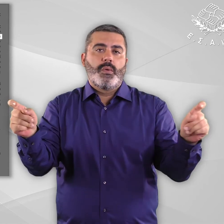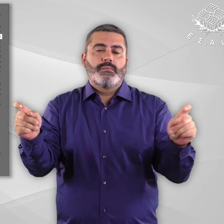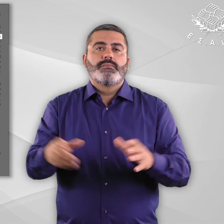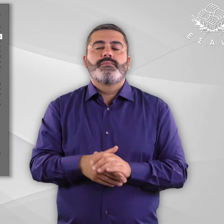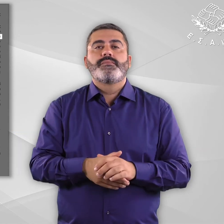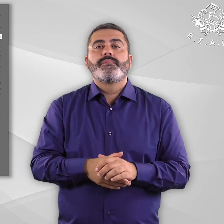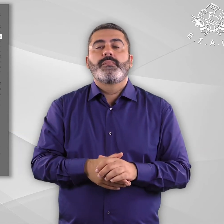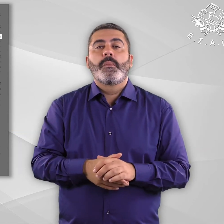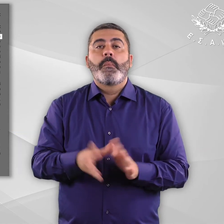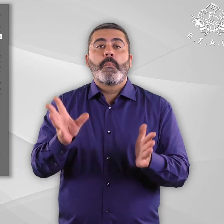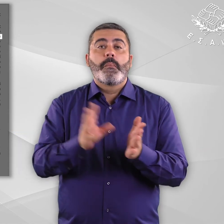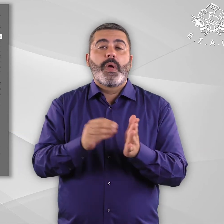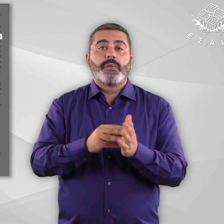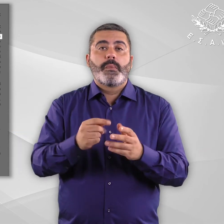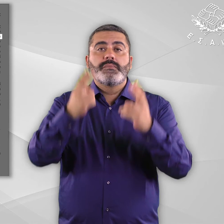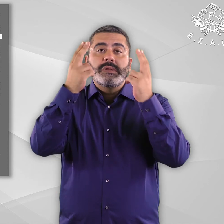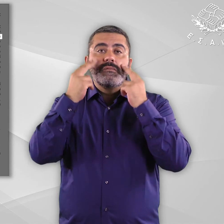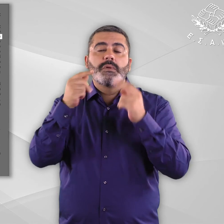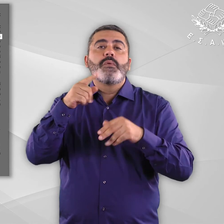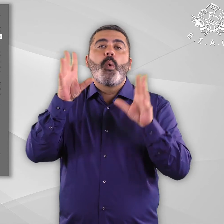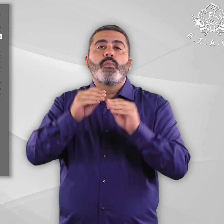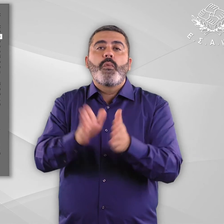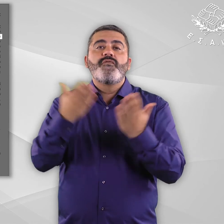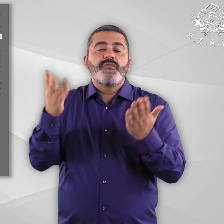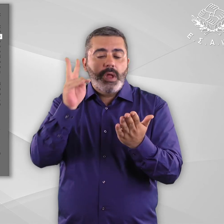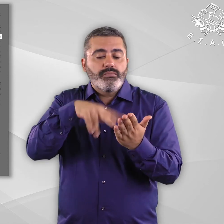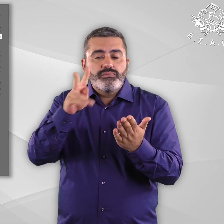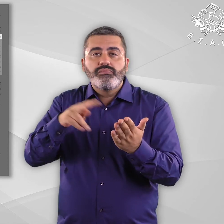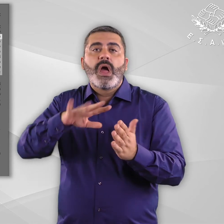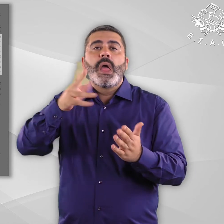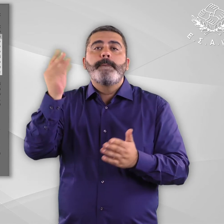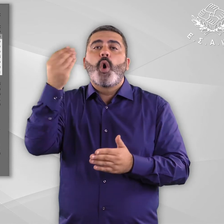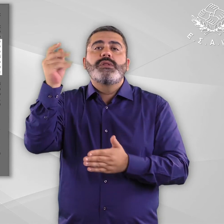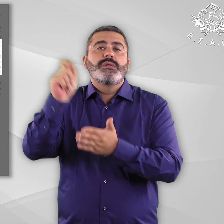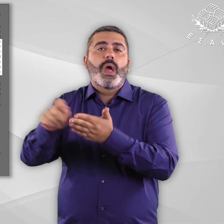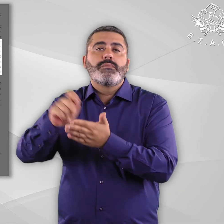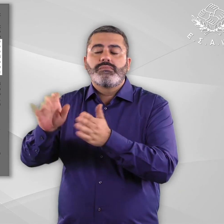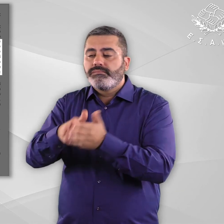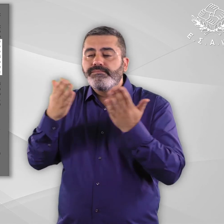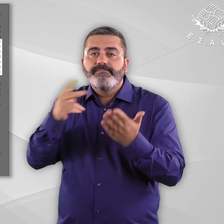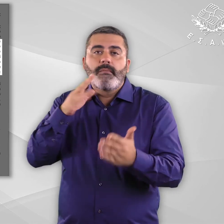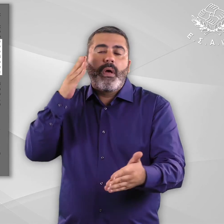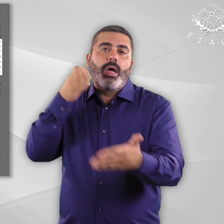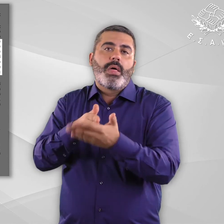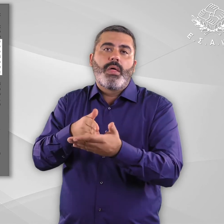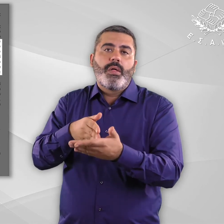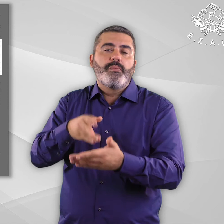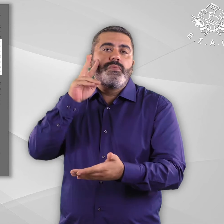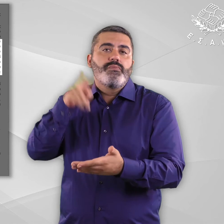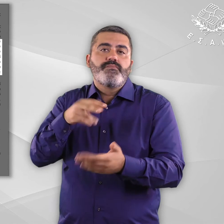λογοτεχνικά βιβλία ή άλλα πολιτιστικά συγγράμματα είναι σχεδόν ανυπάρκτη. Στην Ελλάδα, οι εκδοτικοί ήκοι αποφεύγουν την εκτύπωση